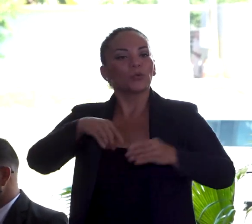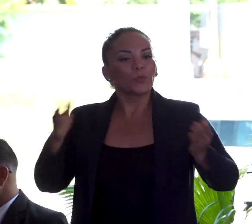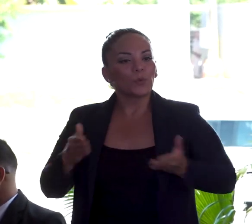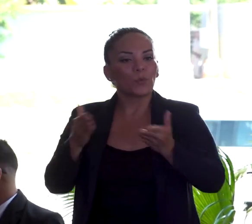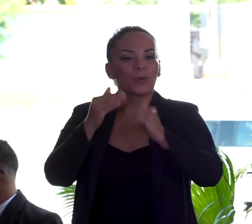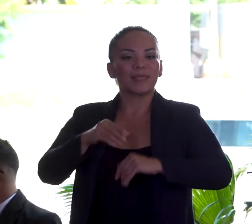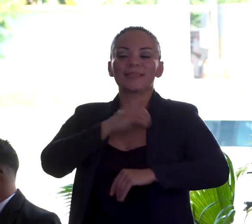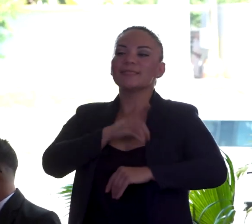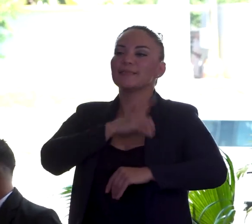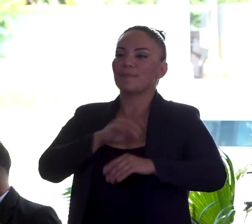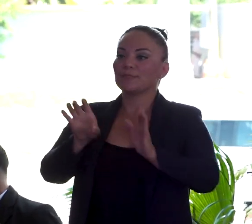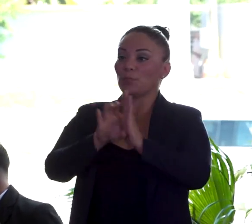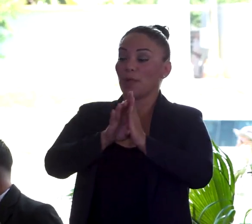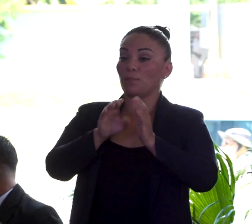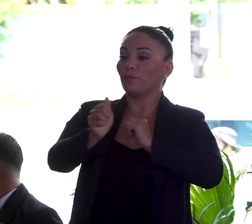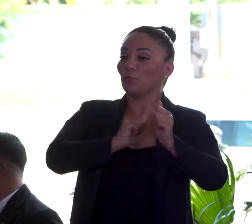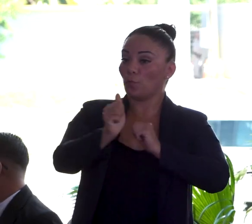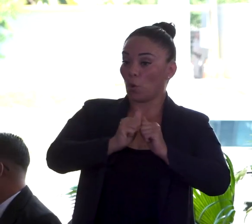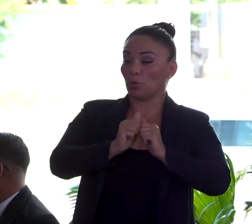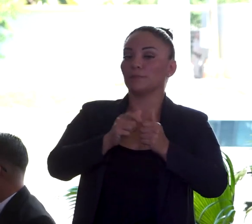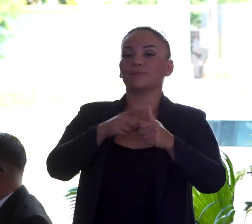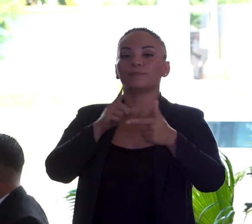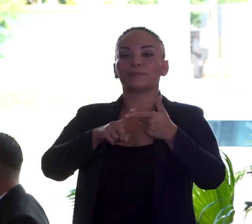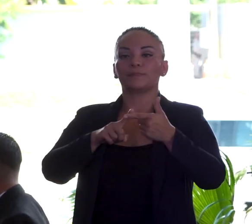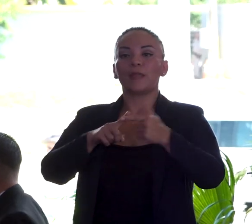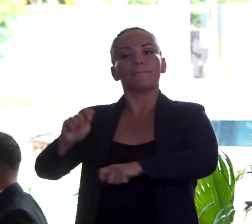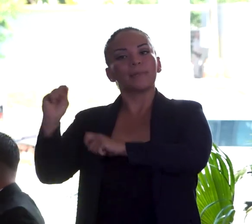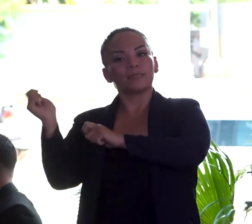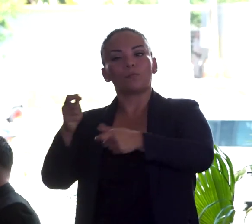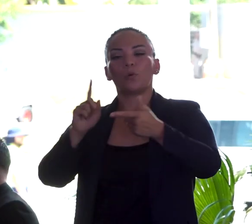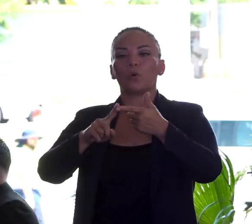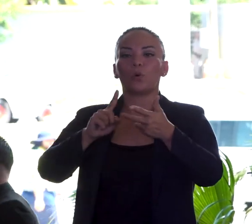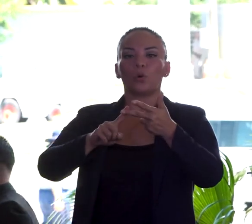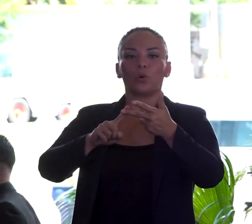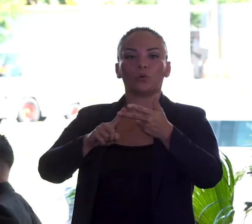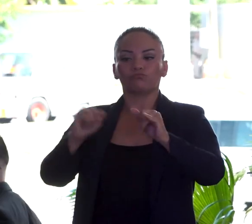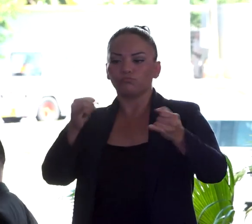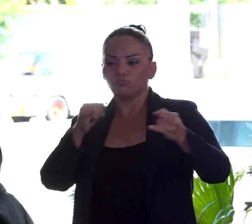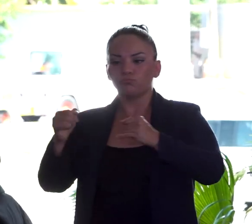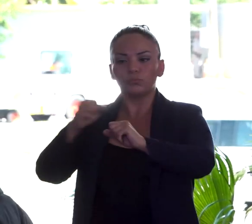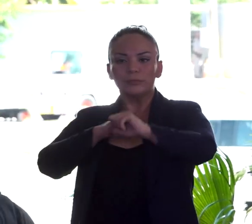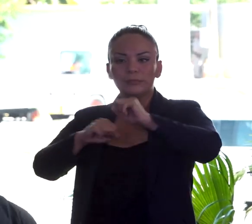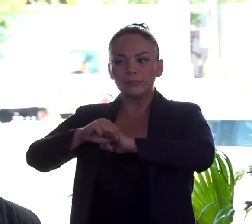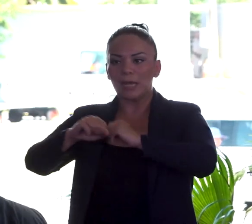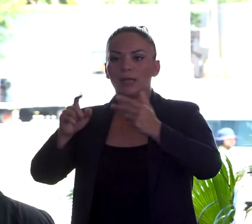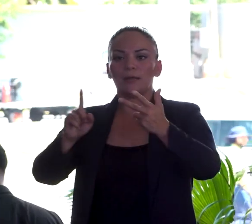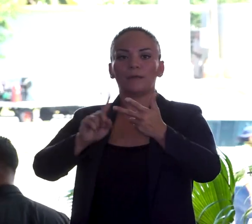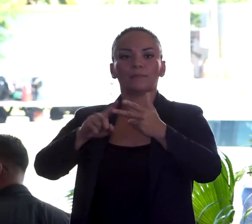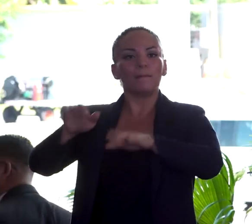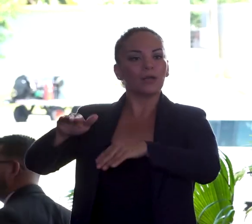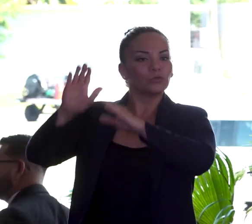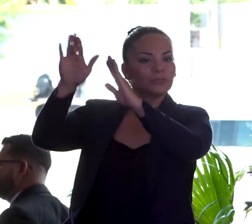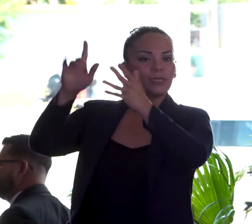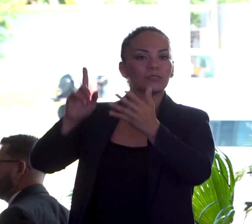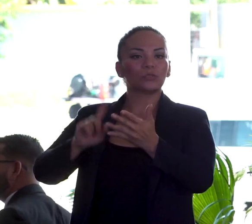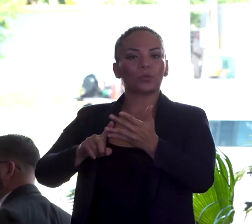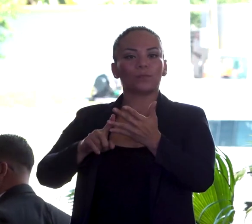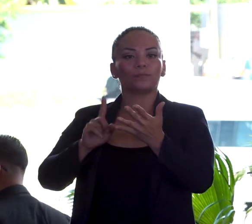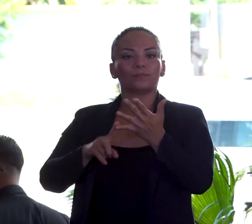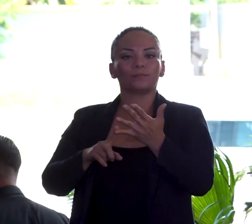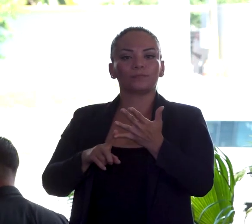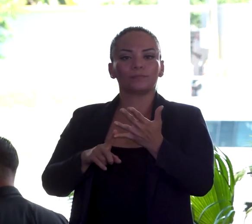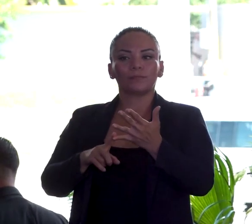y se pierdan con el Coca-Cola, el Coca-Cola, el Coca-Cola y